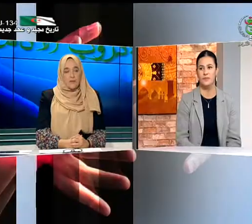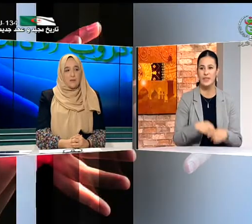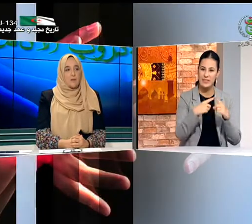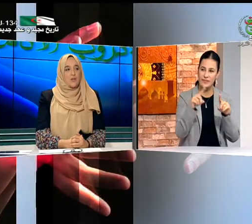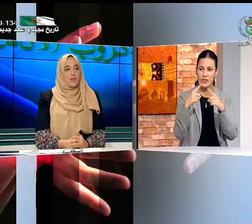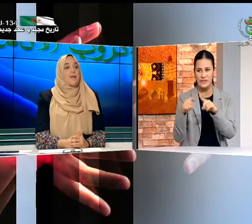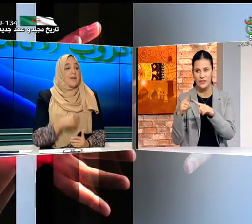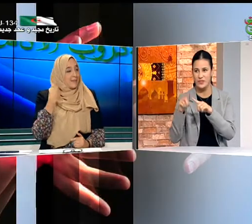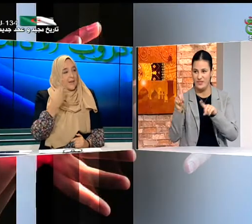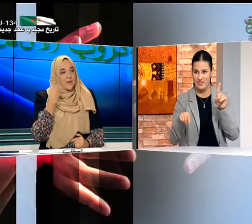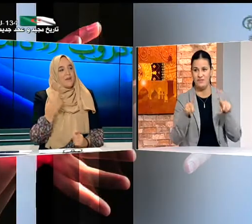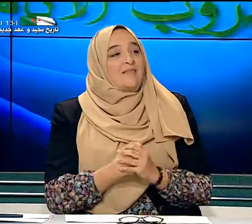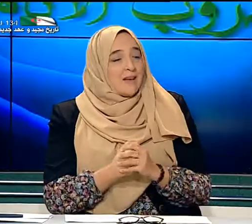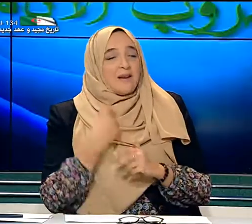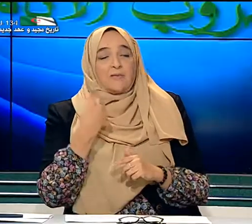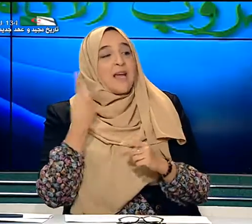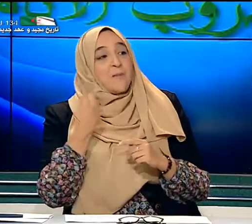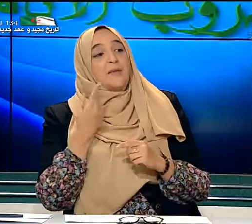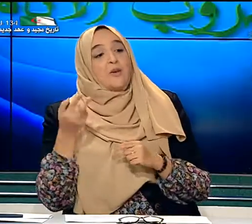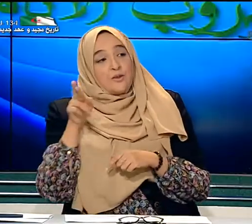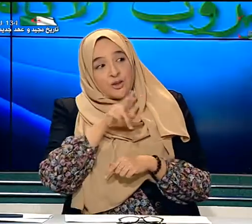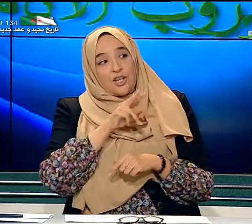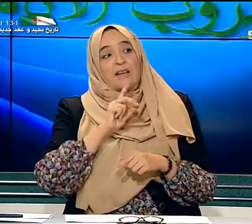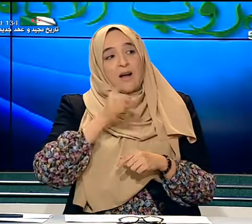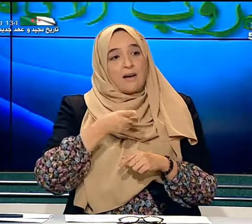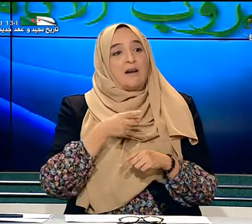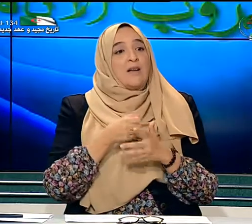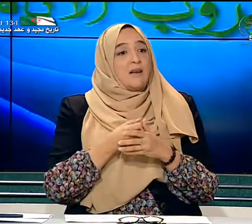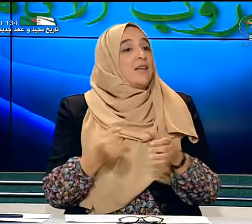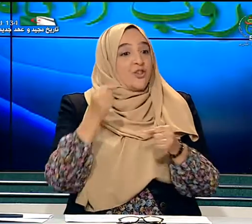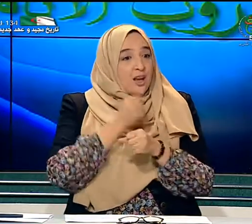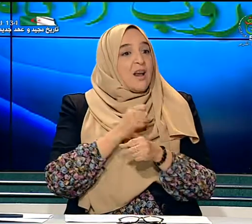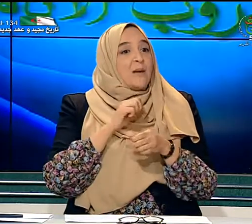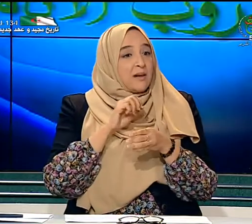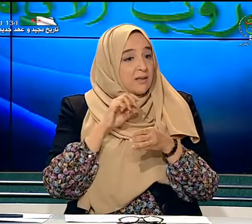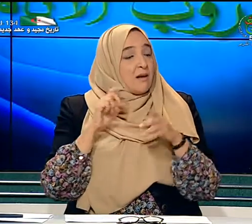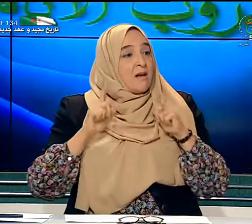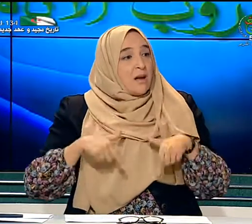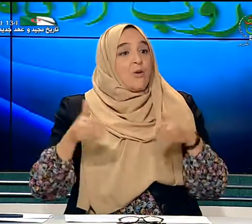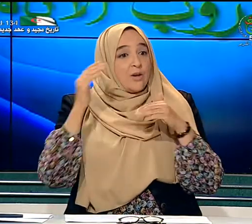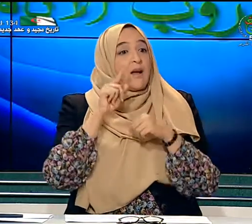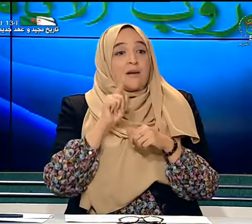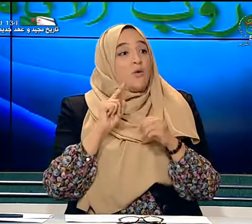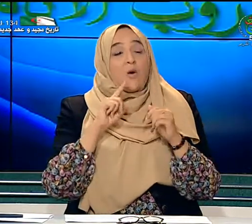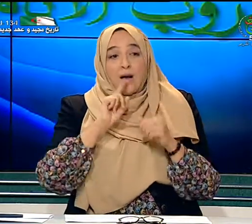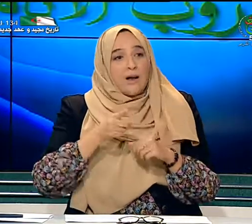اللغة الإشارية دائما نرجع إلى قرار إنشاء المدرسة العليا أنه قرار